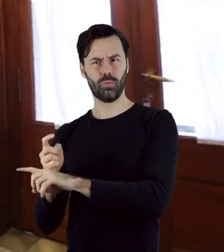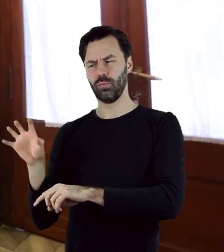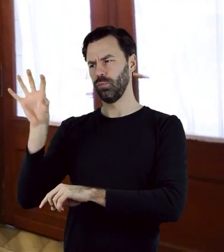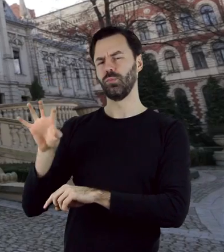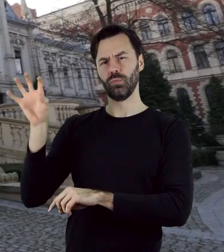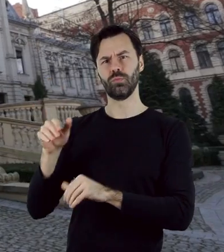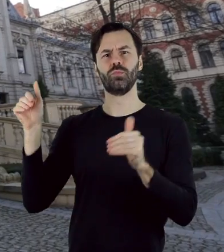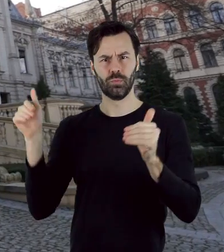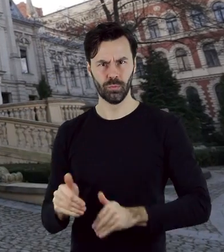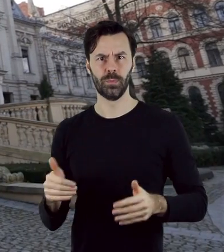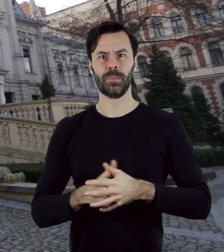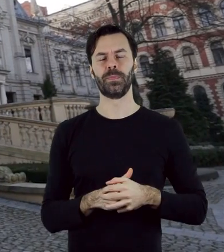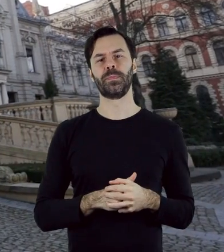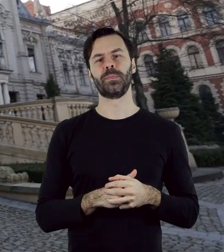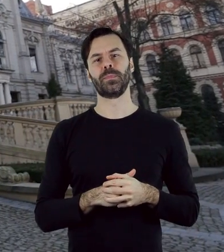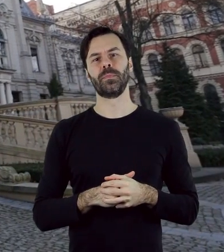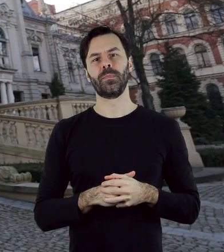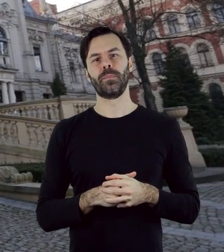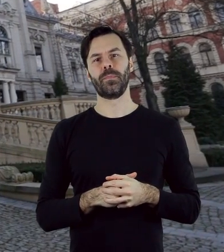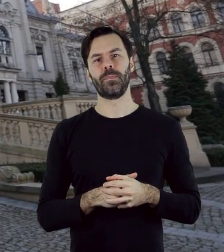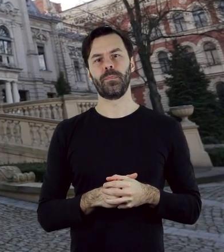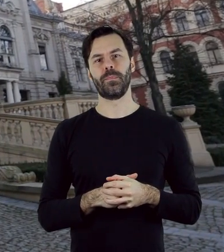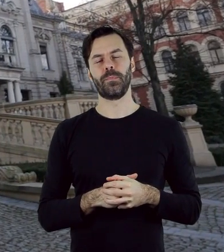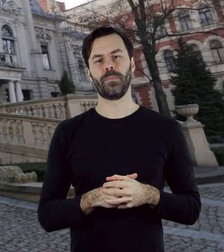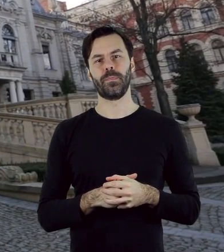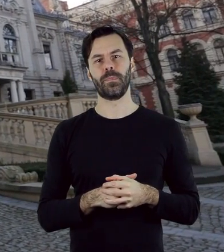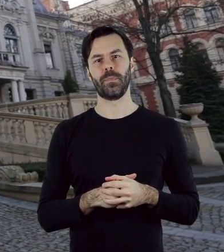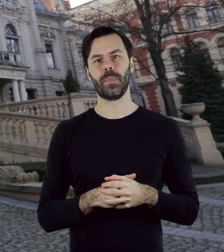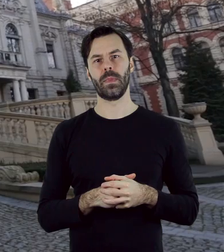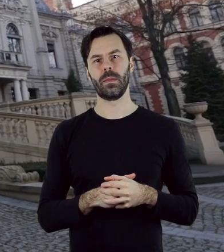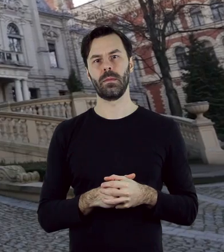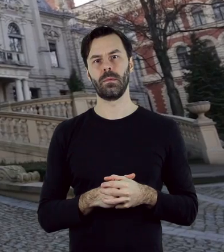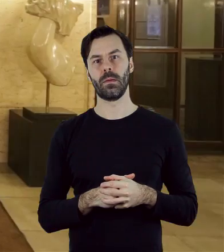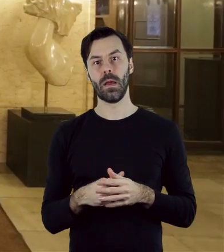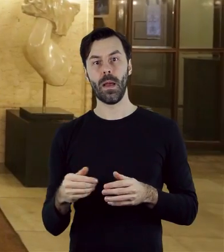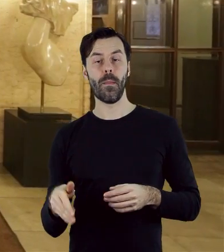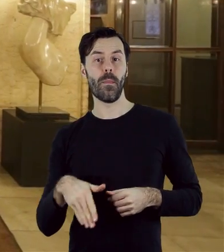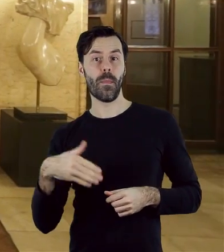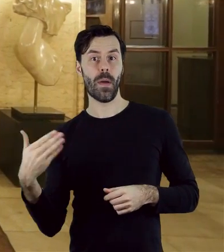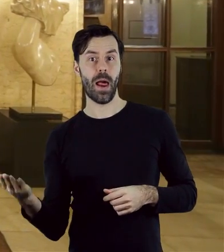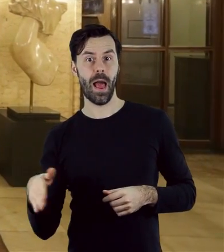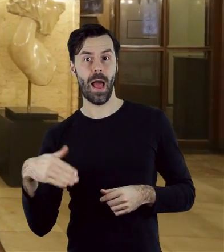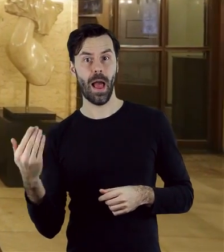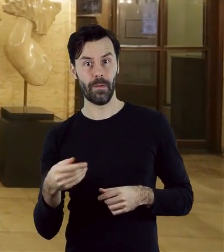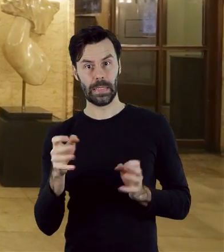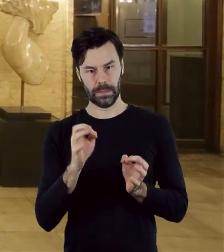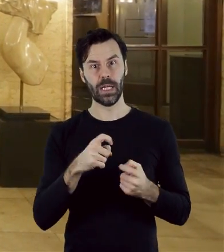wiodący do ogrodu spacerowego. W przestrzeni prawego skrzydła, naprzeciwko dzisiejszej szatni,